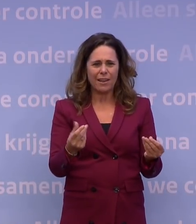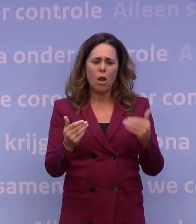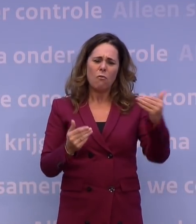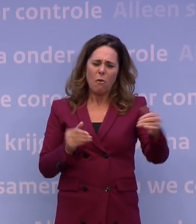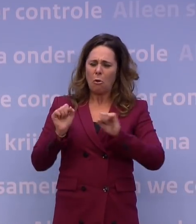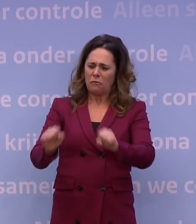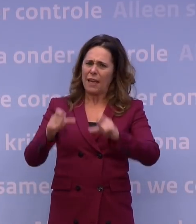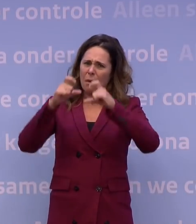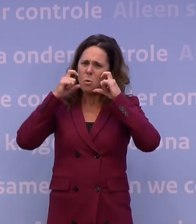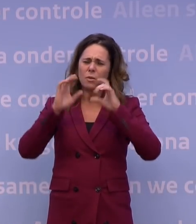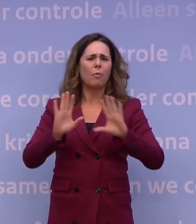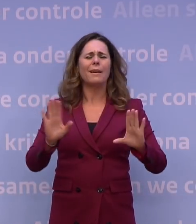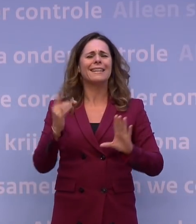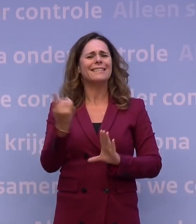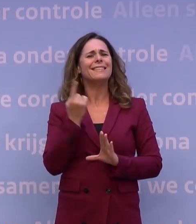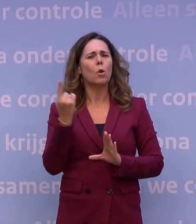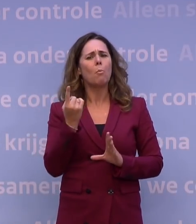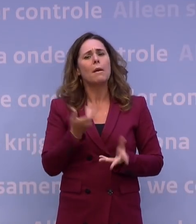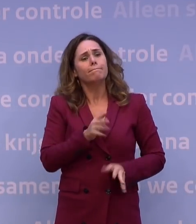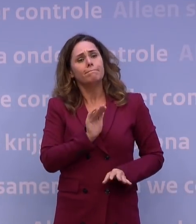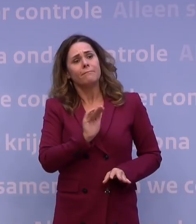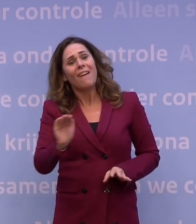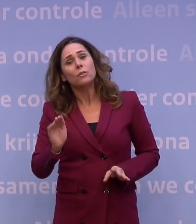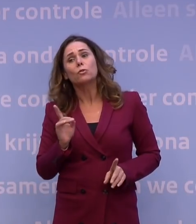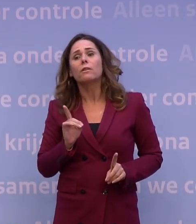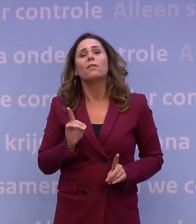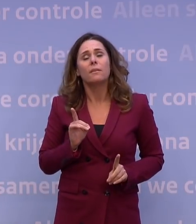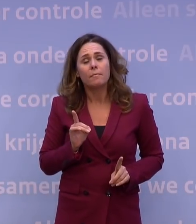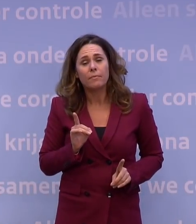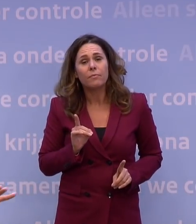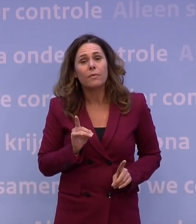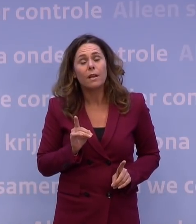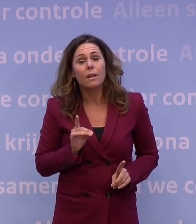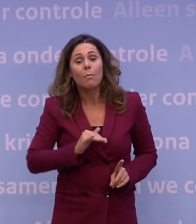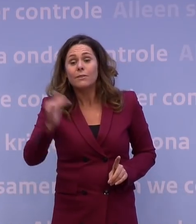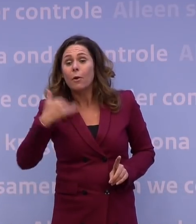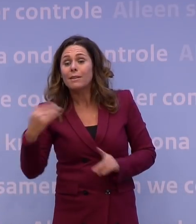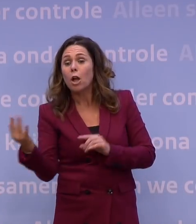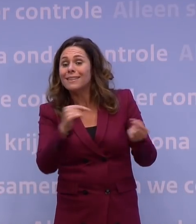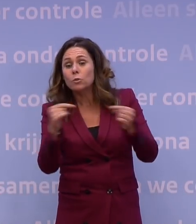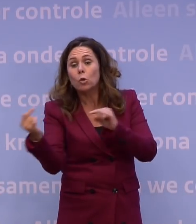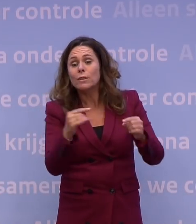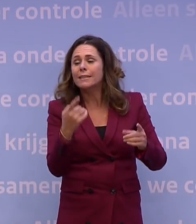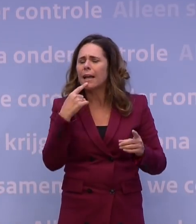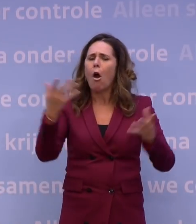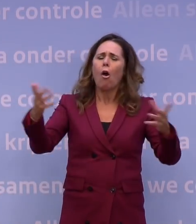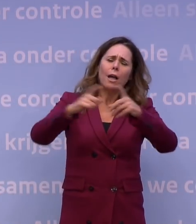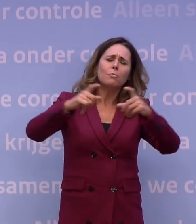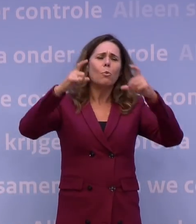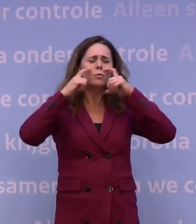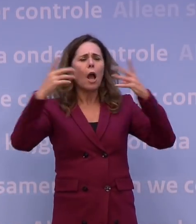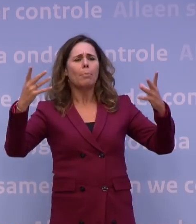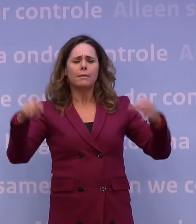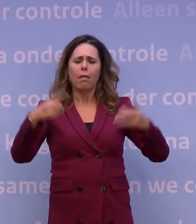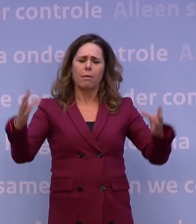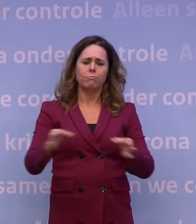mondkapje. Waar ik alleen voor wil waarschuwen, want die discussie heb ik ook wel met veel mensen die zeggen, ja, maar het mondkapje gaat ons nu helemaal redden. Daar